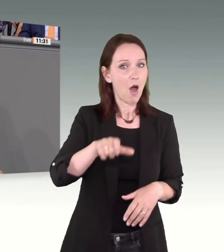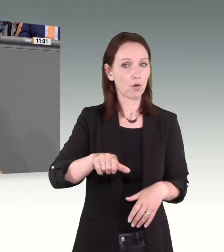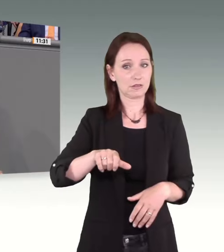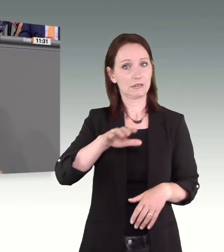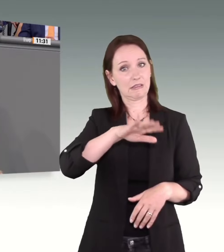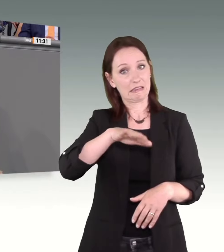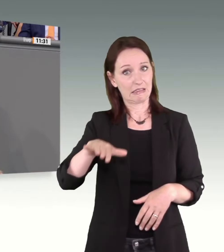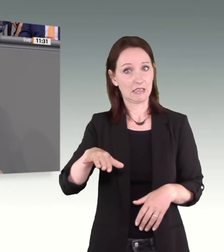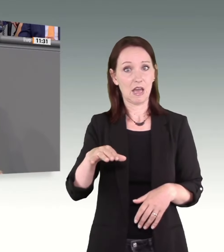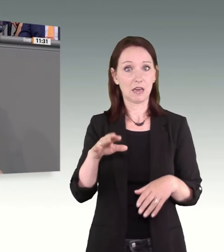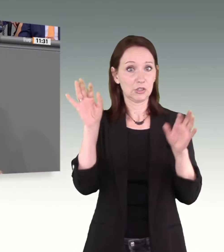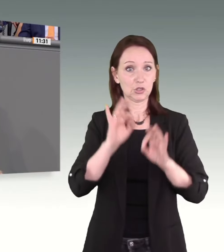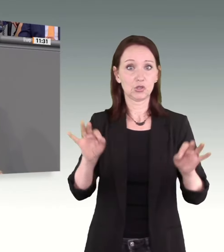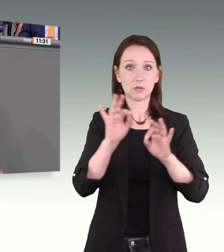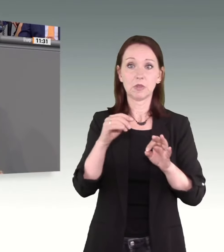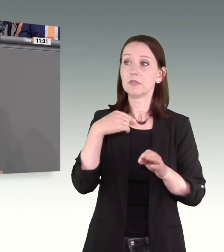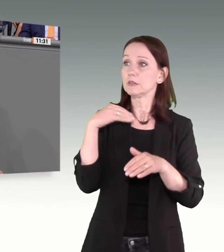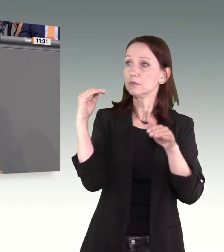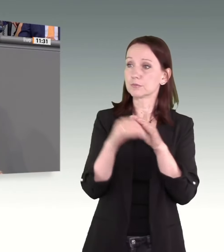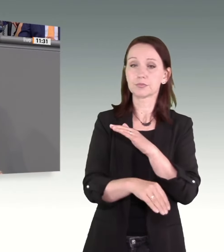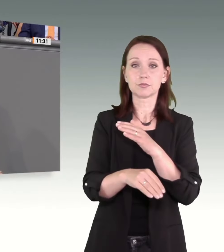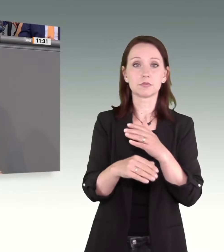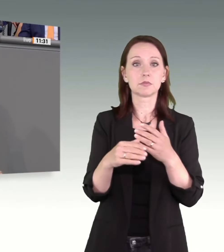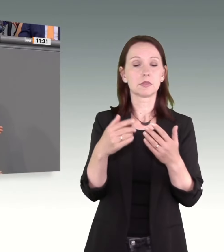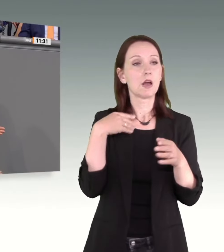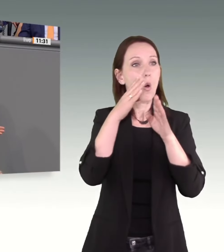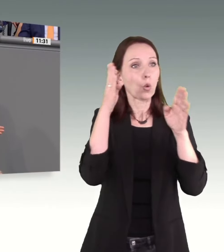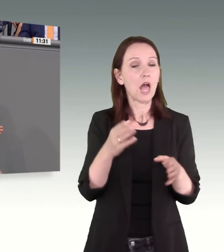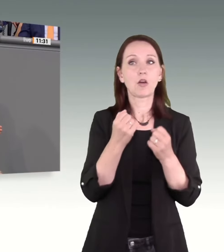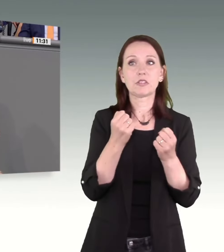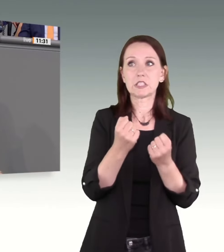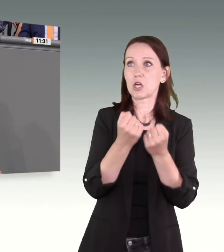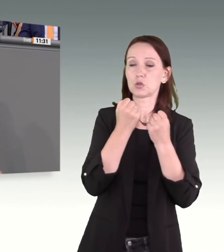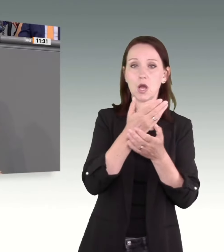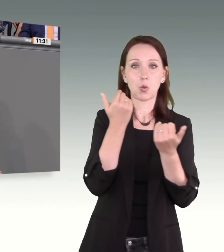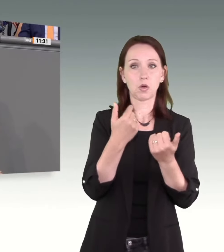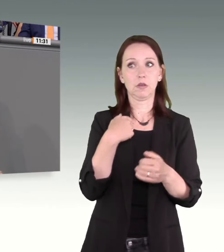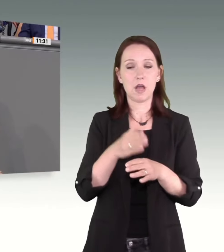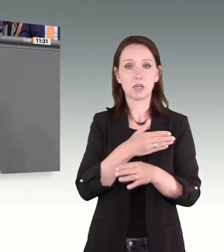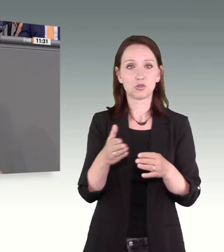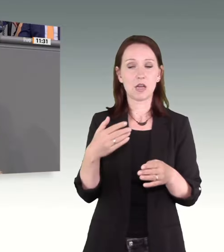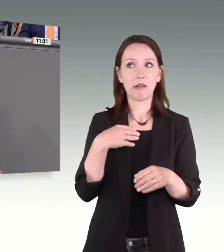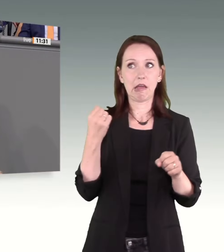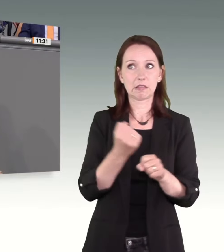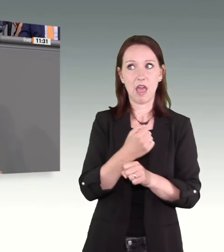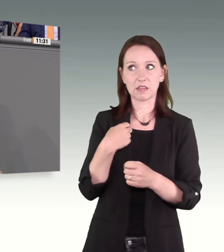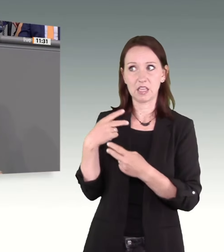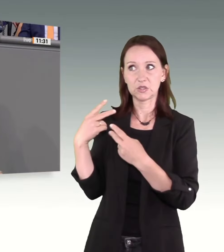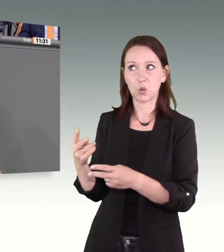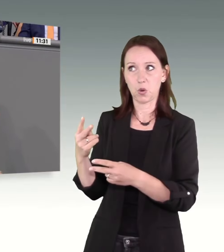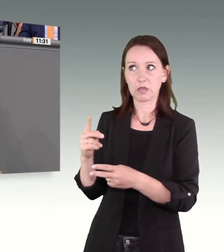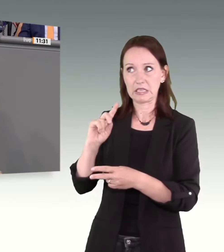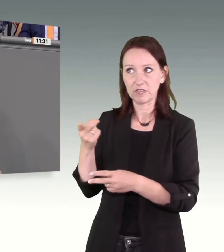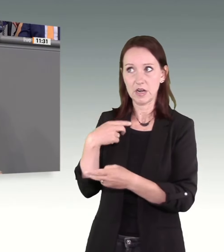wenn sie keine sichere Unterkunft finden und vor der Wahl stehen, zum Täter zurückzukehren oder wohnungslos zu werden.